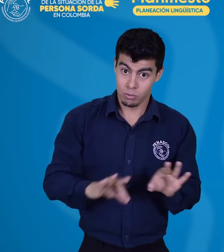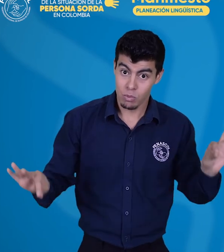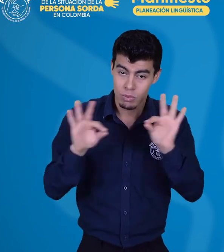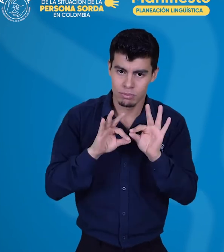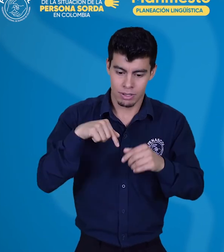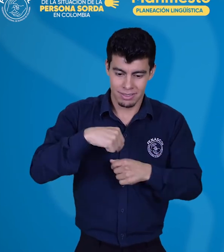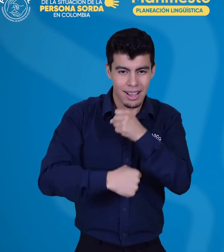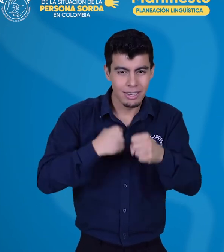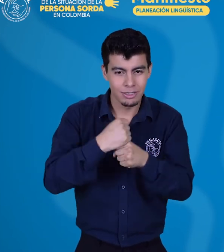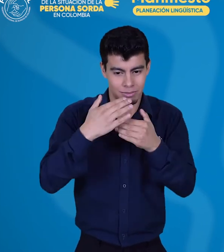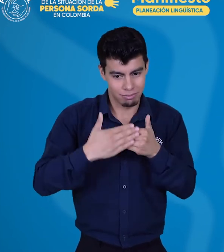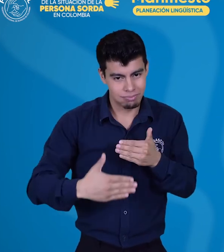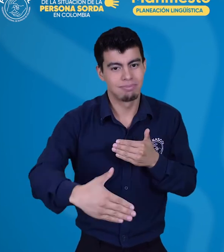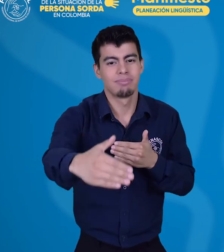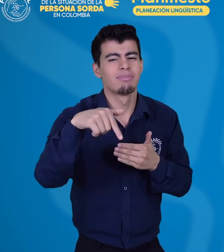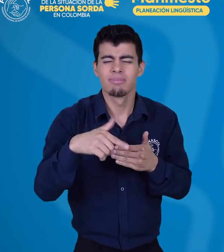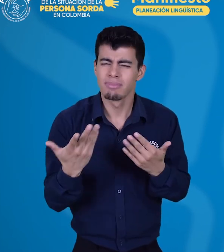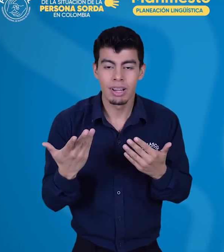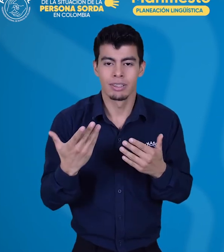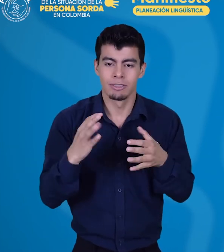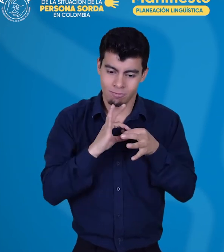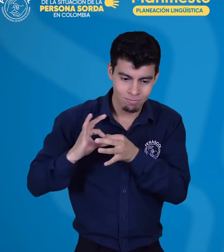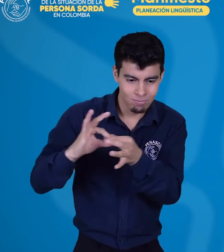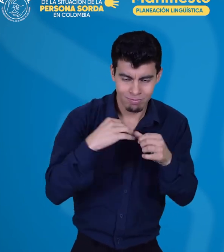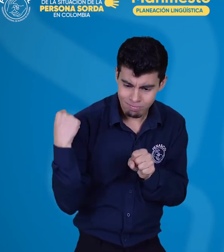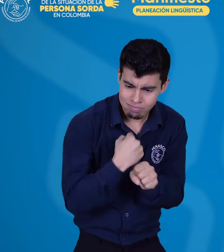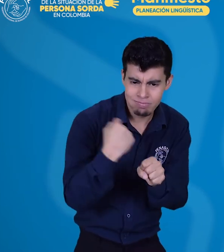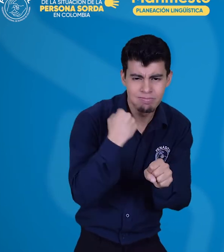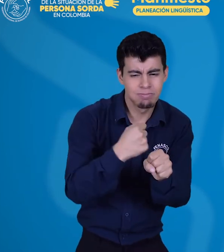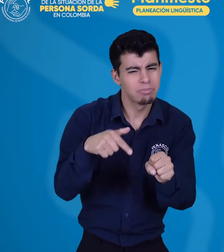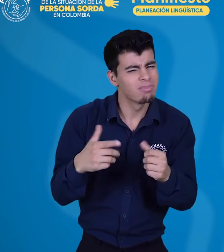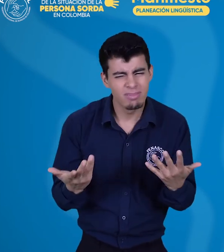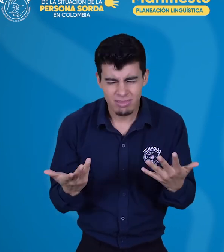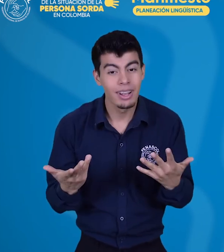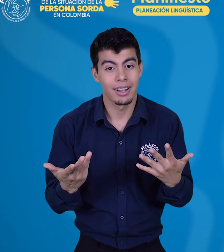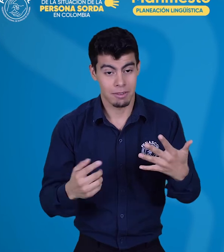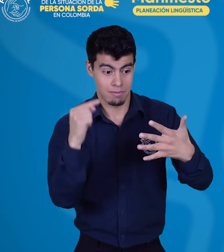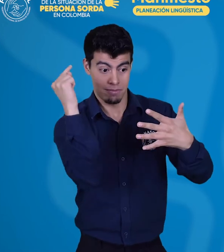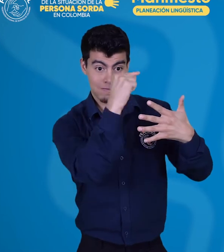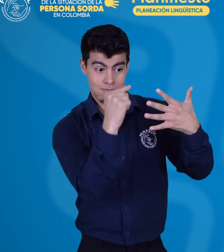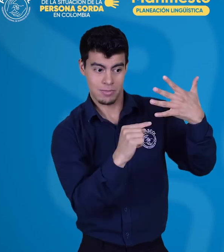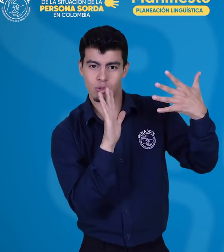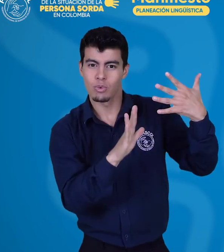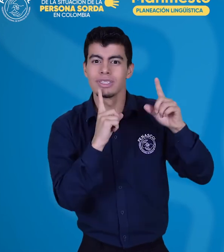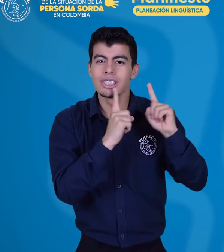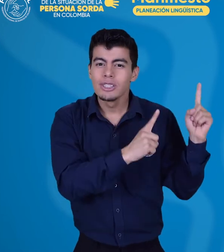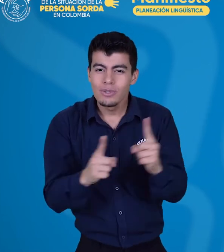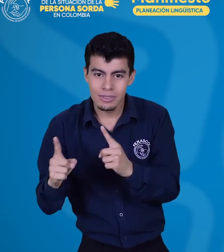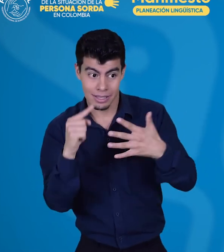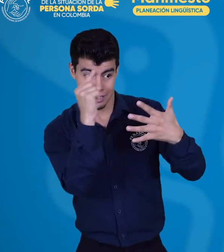trabajando de manera articulada en el posicionamiento de los discursos en las asociaciones de